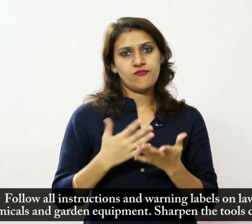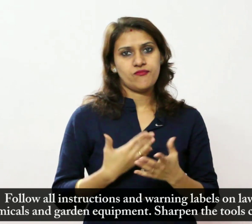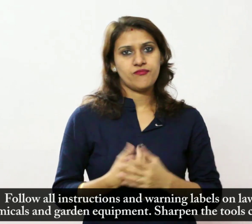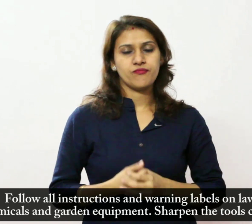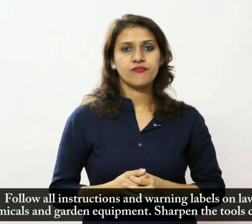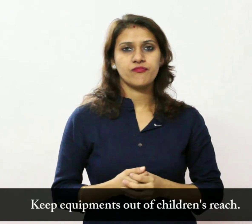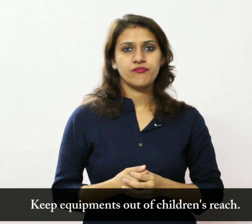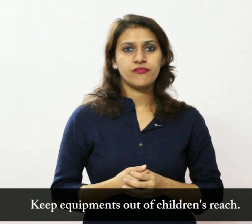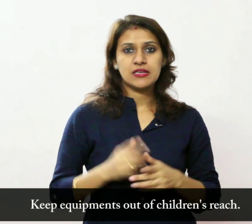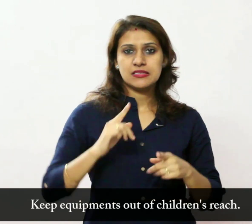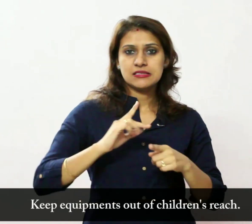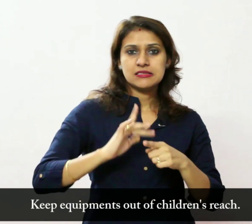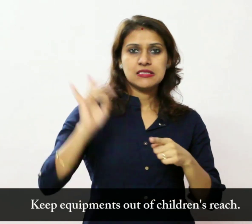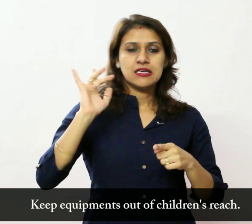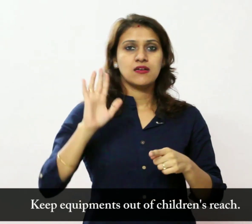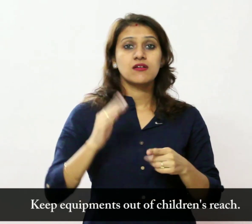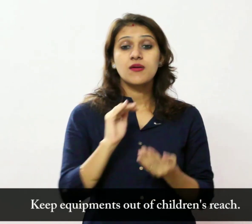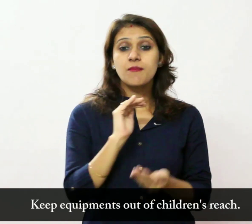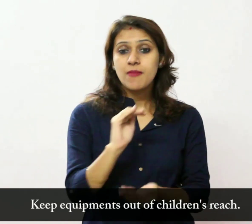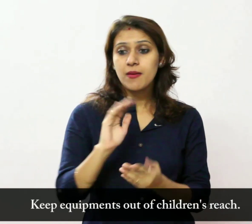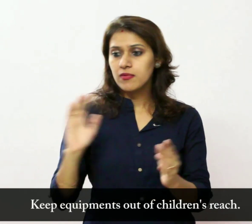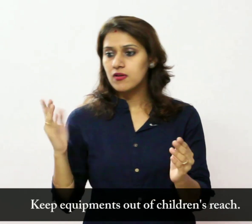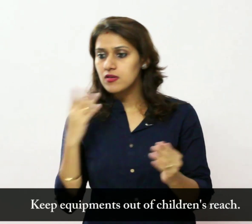उपकरणों को बच्चों की पहुच से दूर रखें